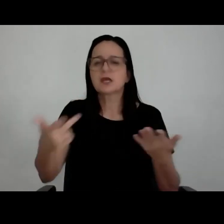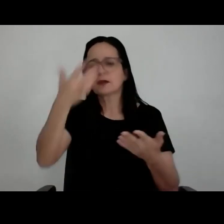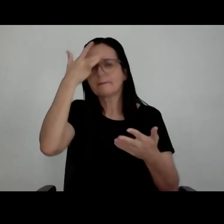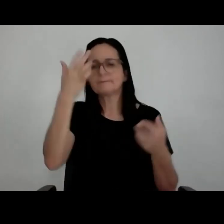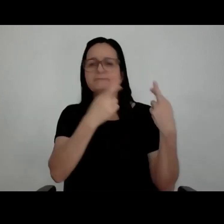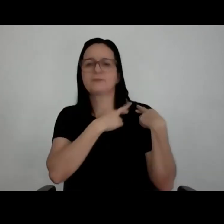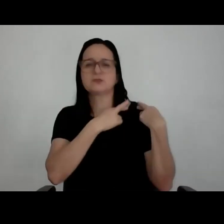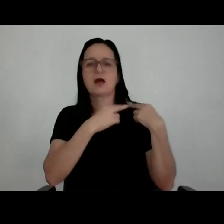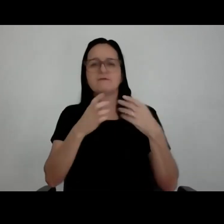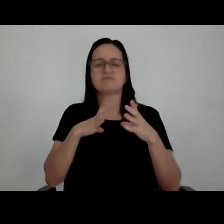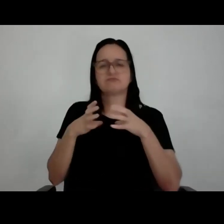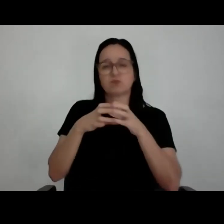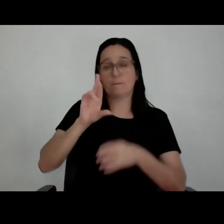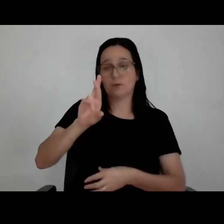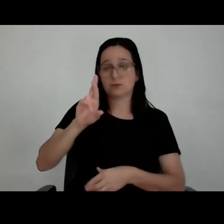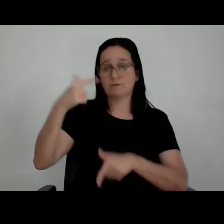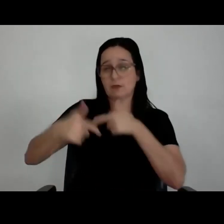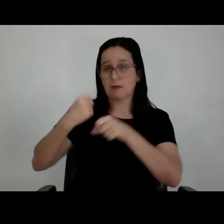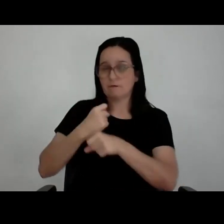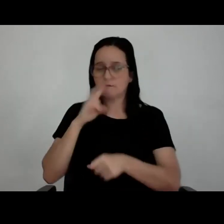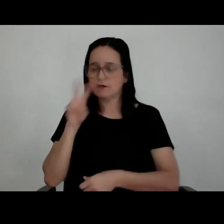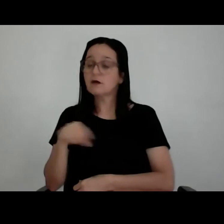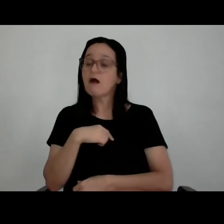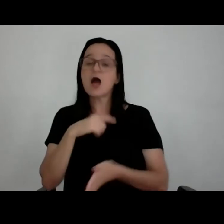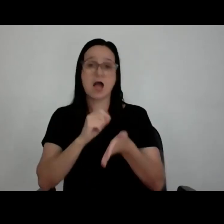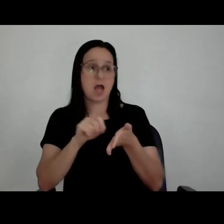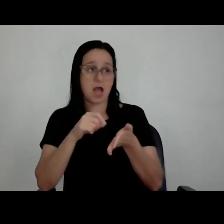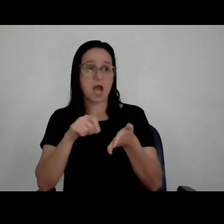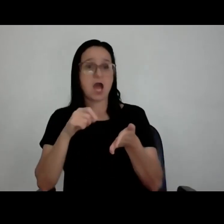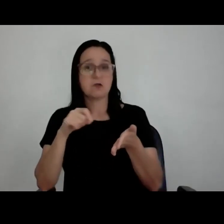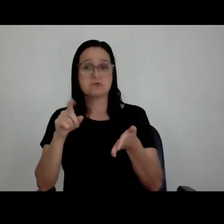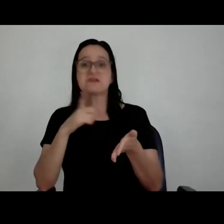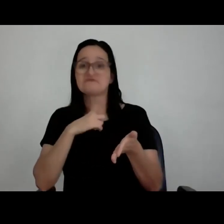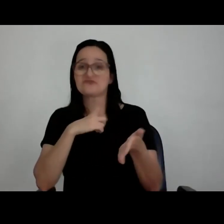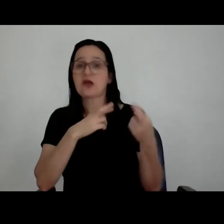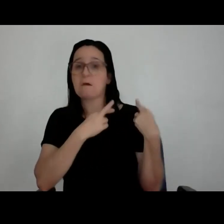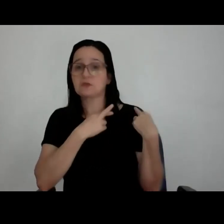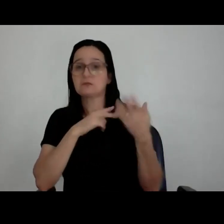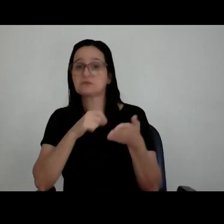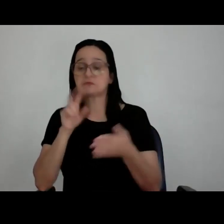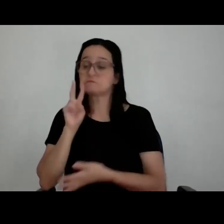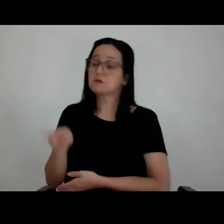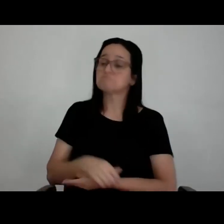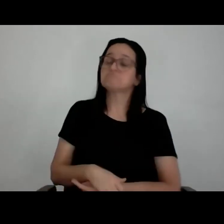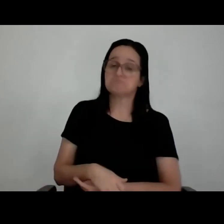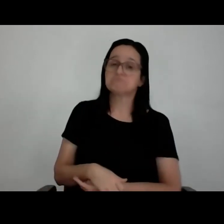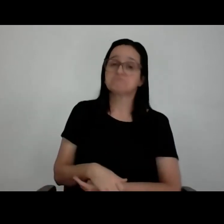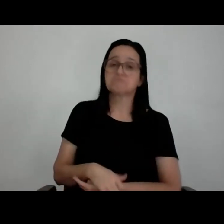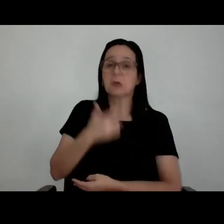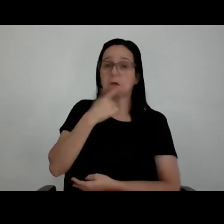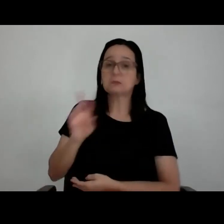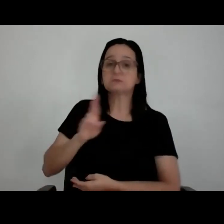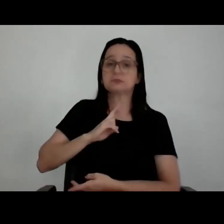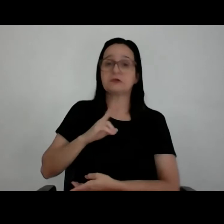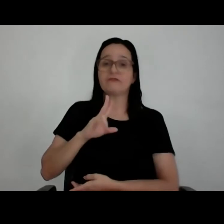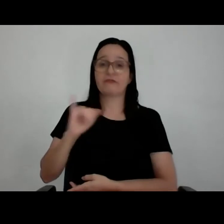obra. Você... Pô, os caras estão anotando, os caras estão responsáveis. Então, eles vão chegar ali e vão dar o retorno disso aí. Além